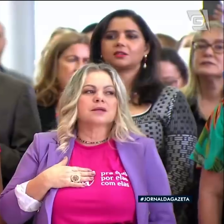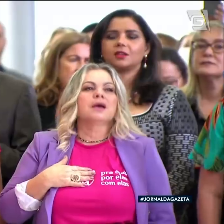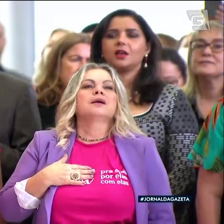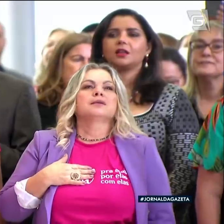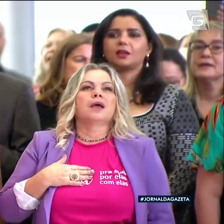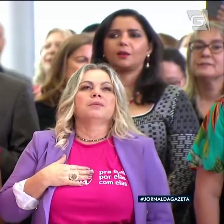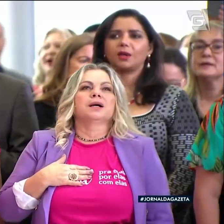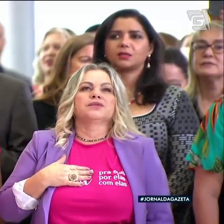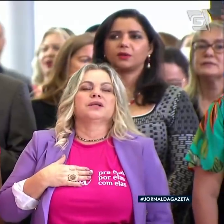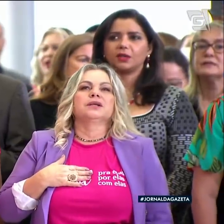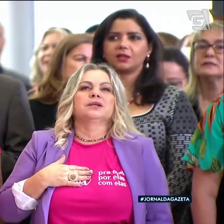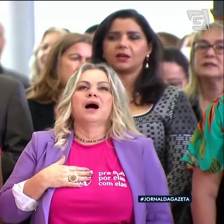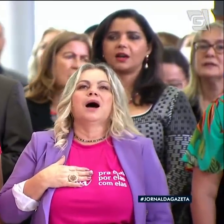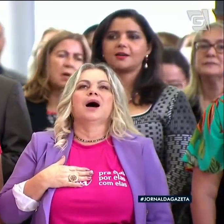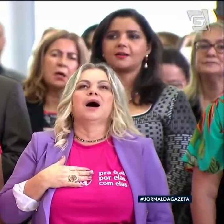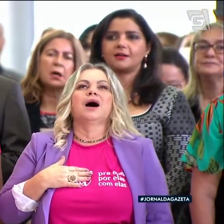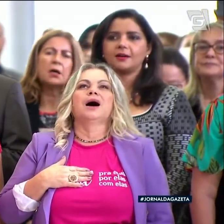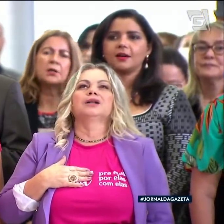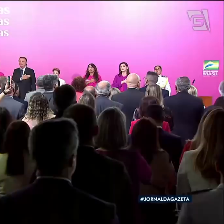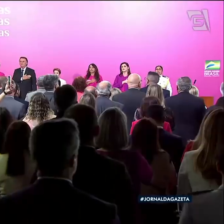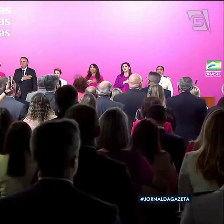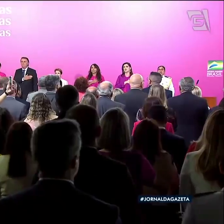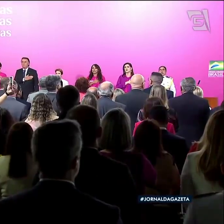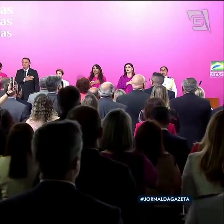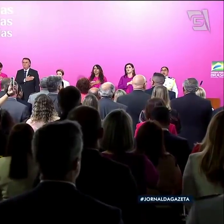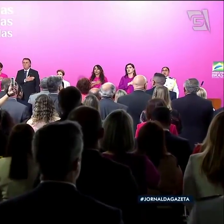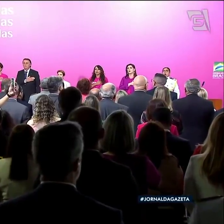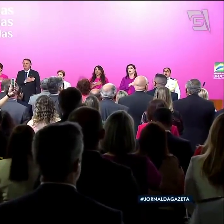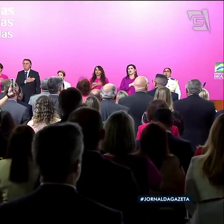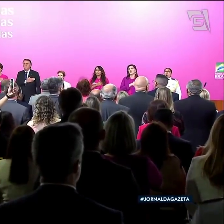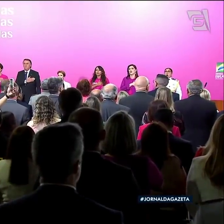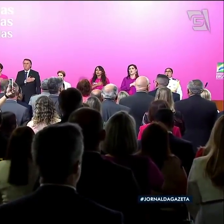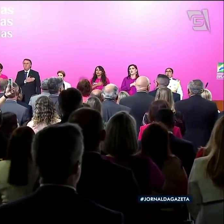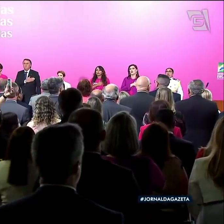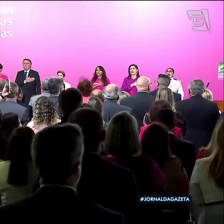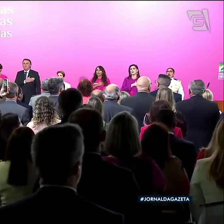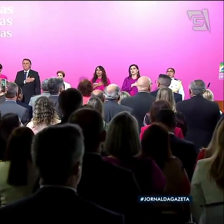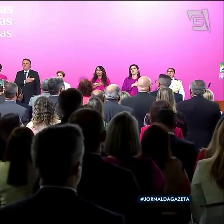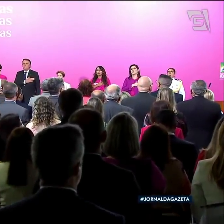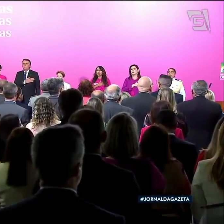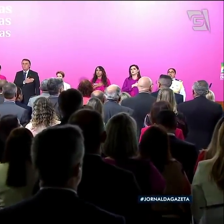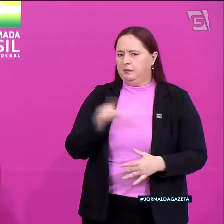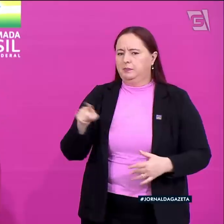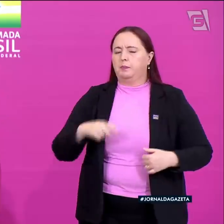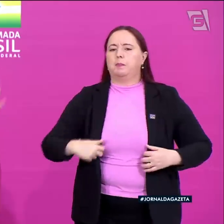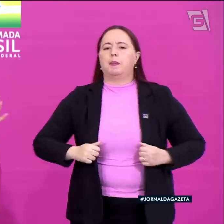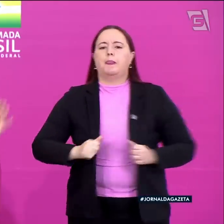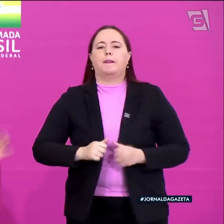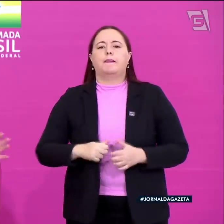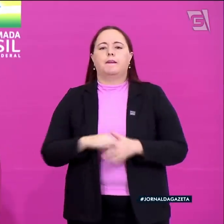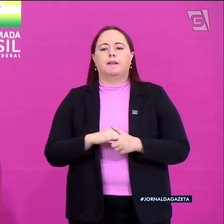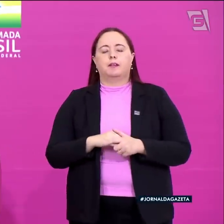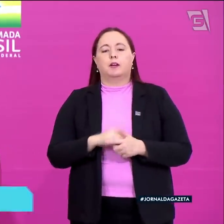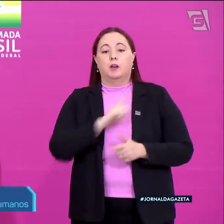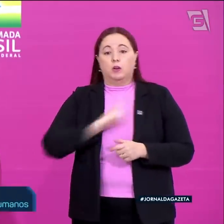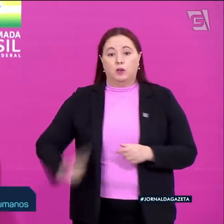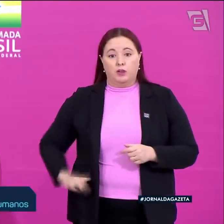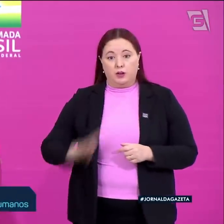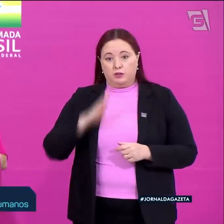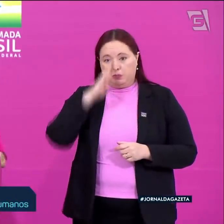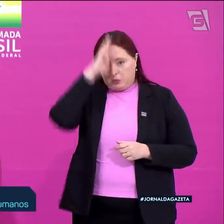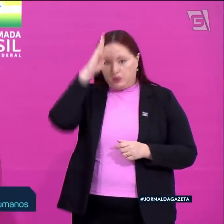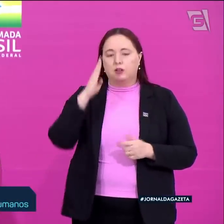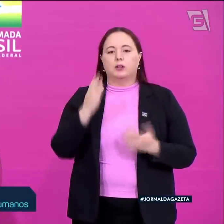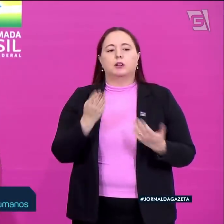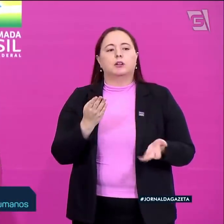o segundo e o terceiro escalão, mas apenas três dos 23 ministérios são chefiados por mulheres. No governo Bolsonaro, você